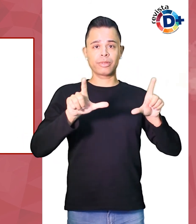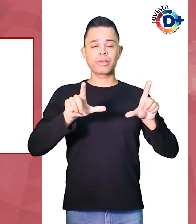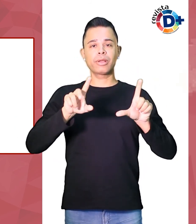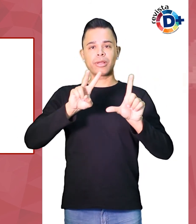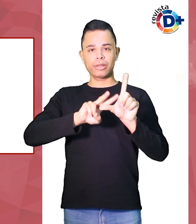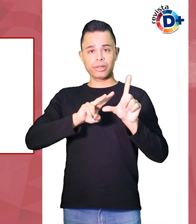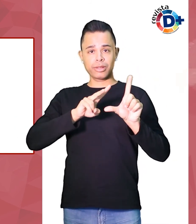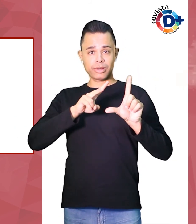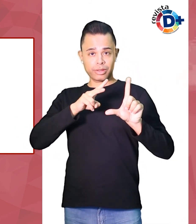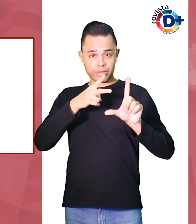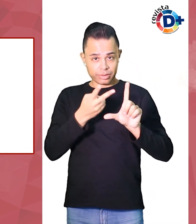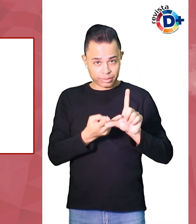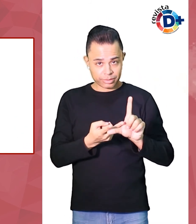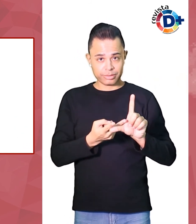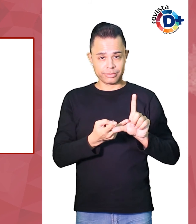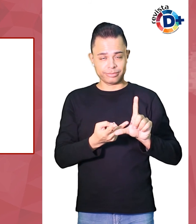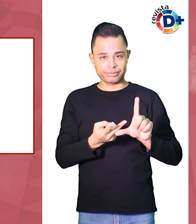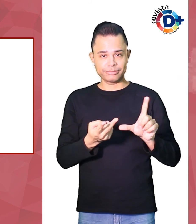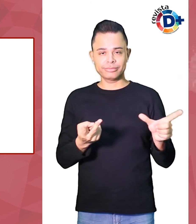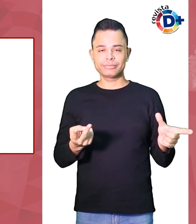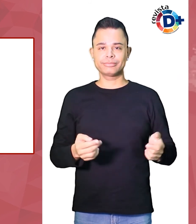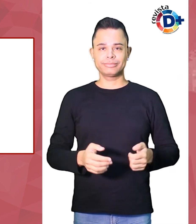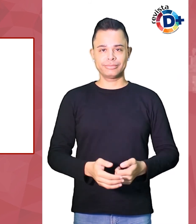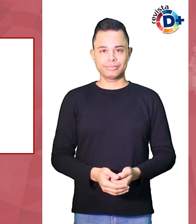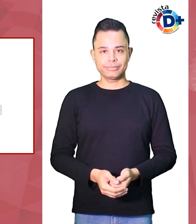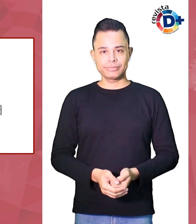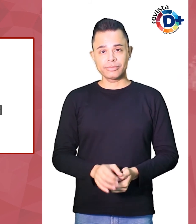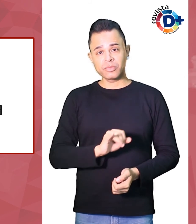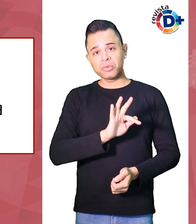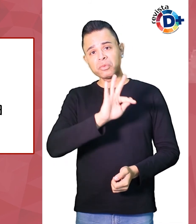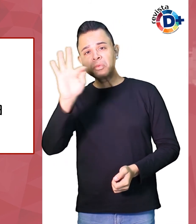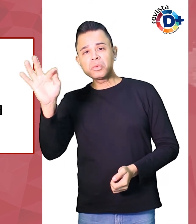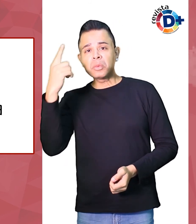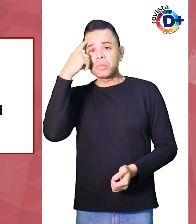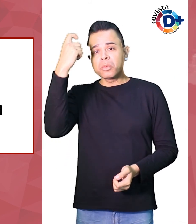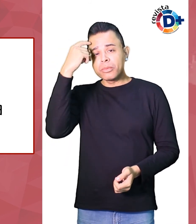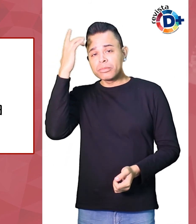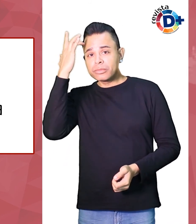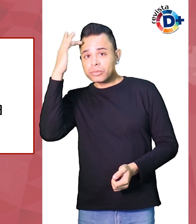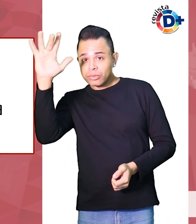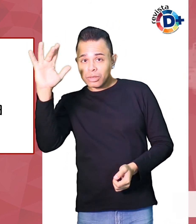Para participar com perguntas e sugestões escreva para